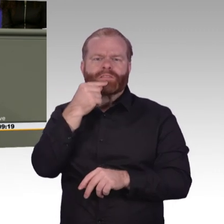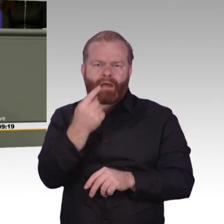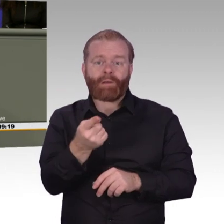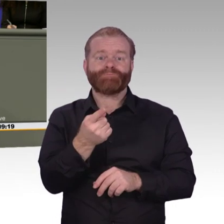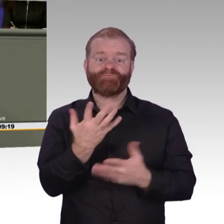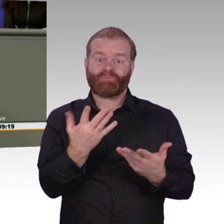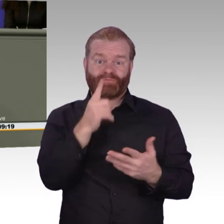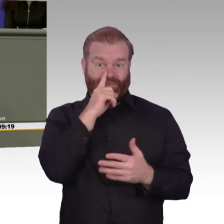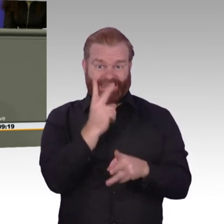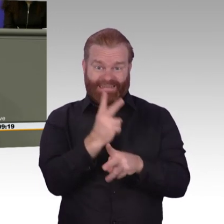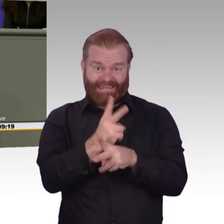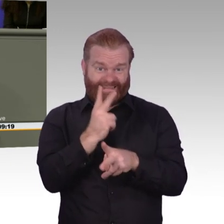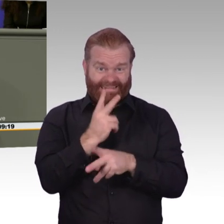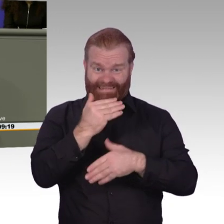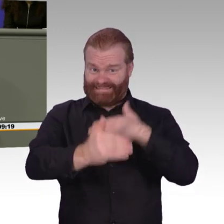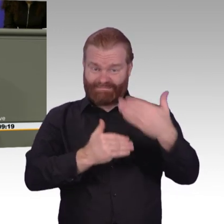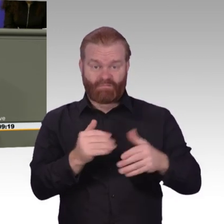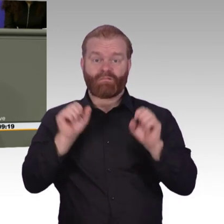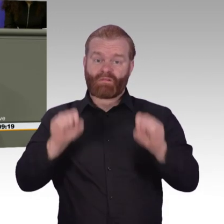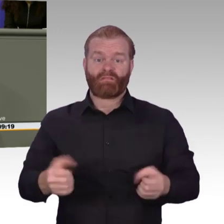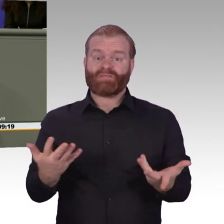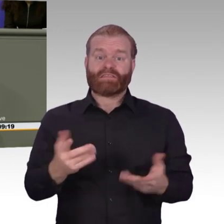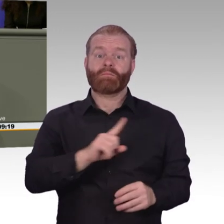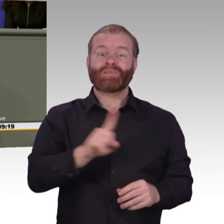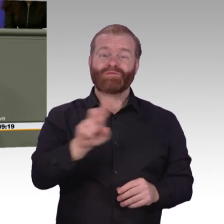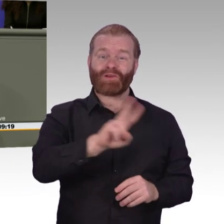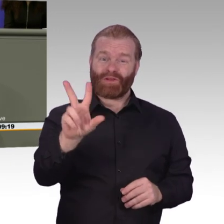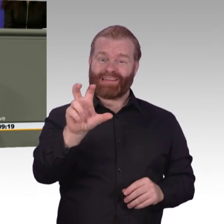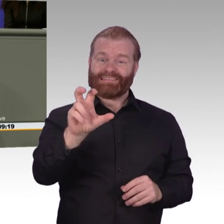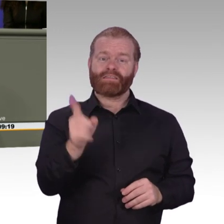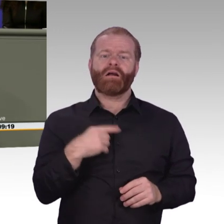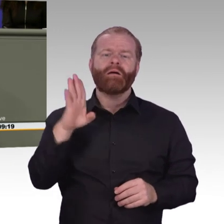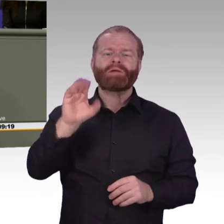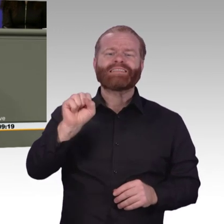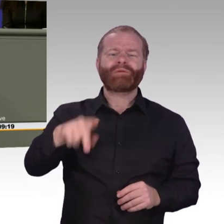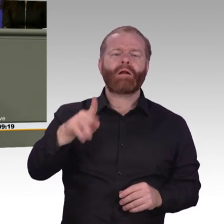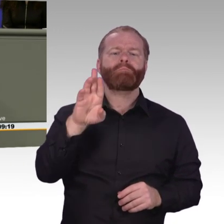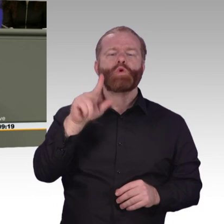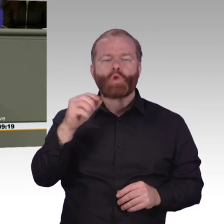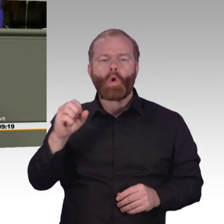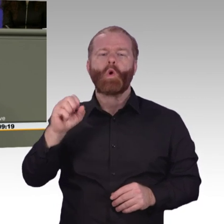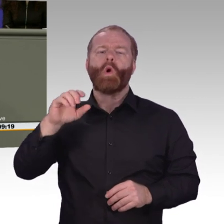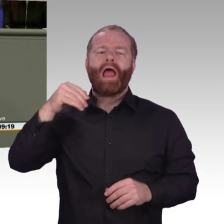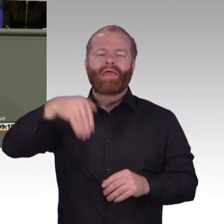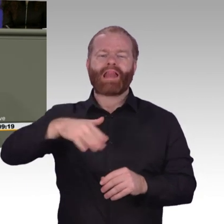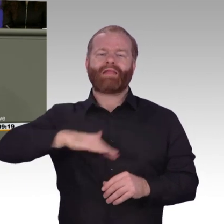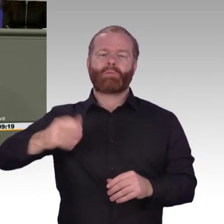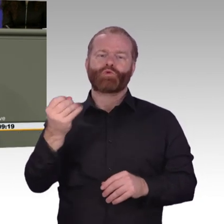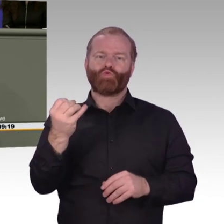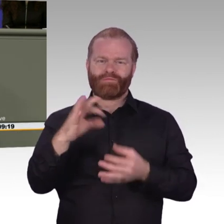Und genau das beobachten wir, wenn wir uns die wachsenden Marktanteile der Tech-Giganten anschauen. Und deshalb müssen wir über Anreizsysteme nachdenken, wie Unternehmen und